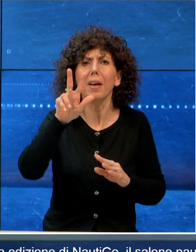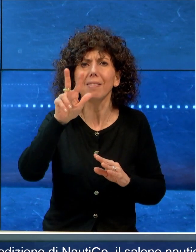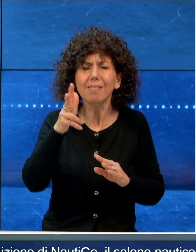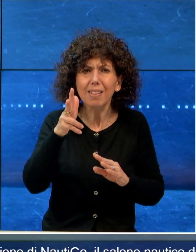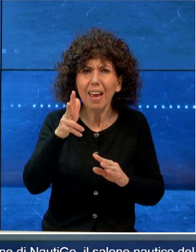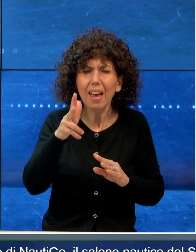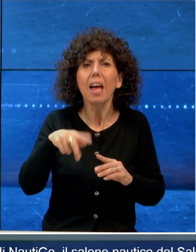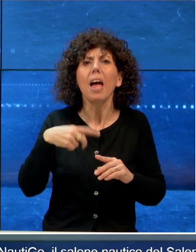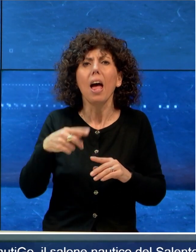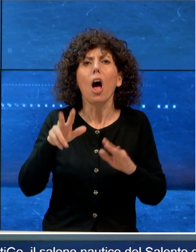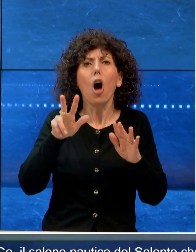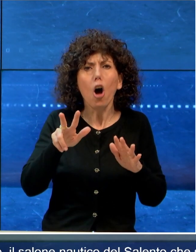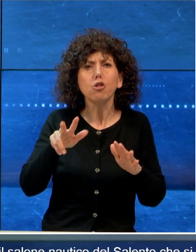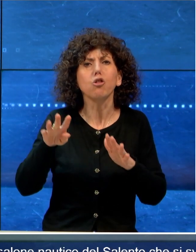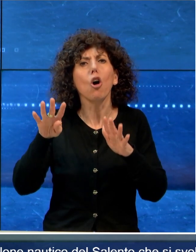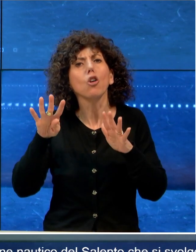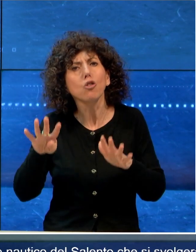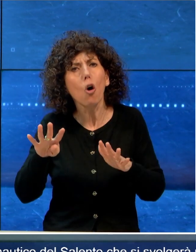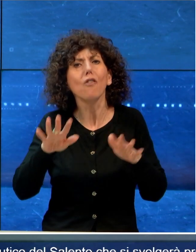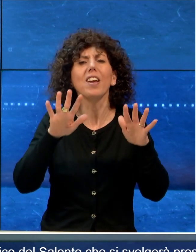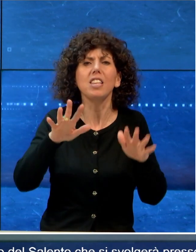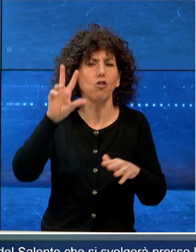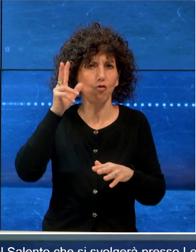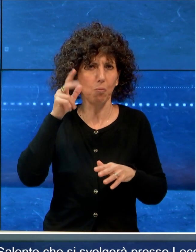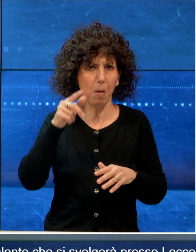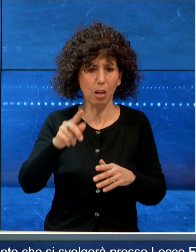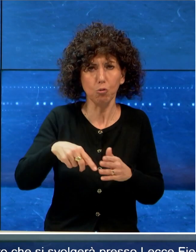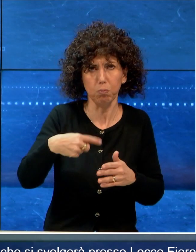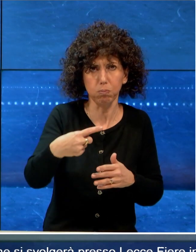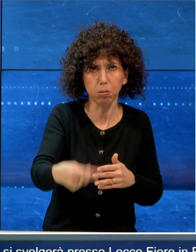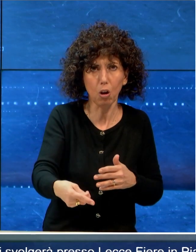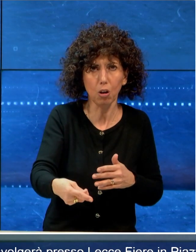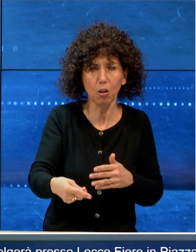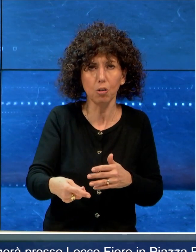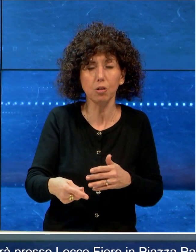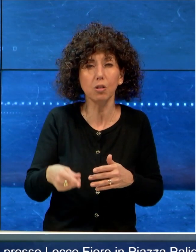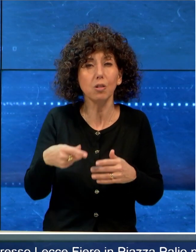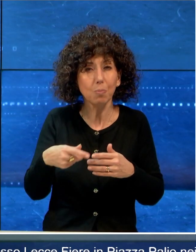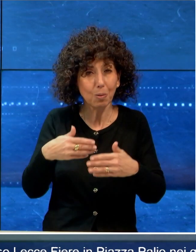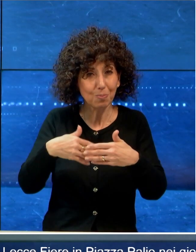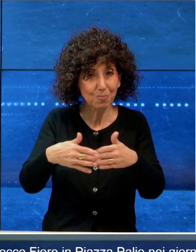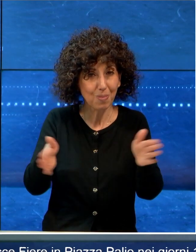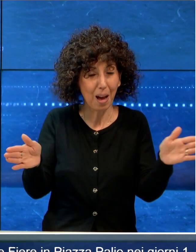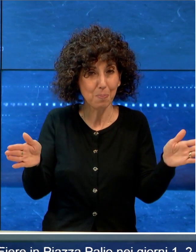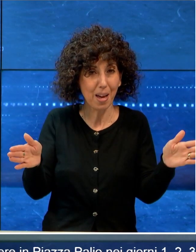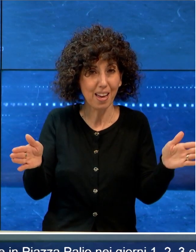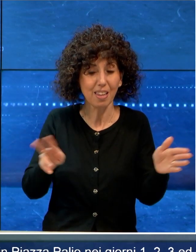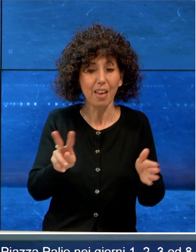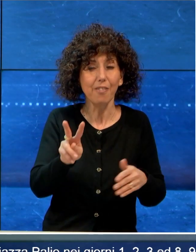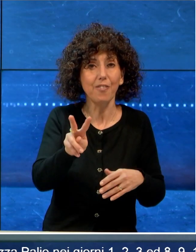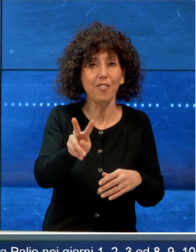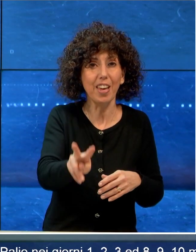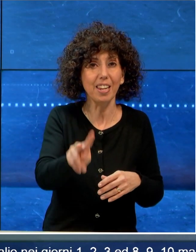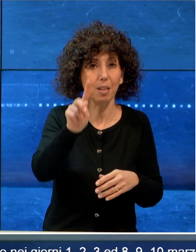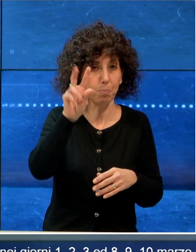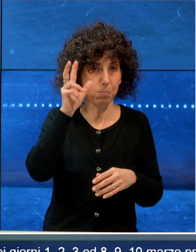ed 8, 9, 10 marzo prossimi. I battenti saranno aperti venerdì